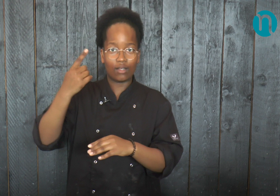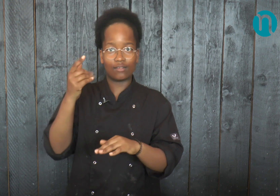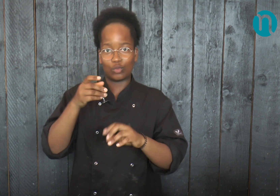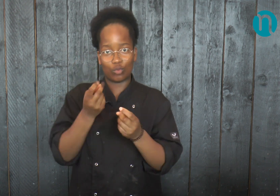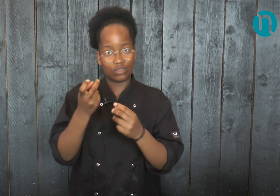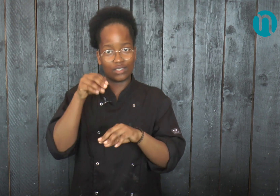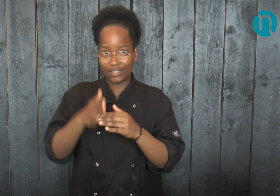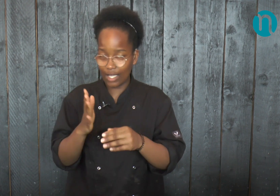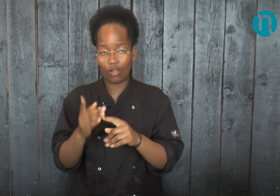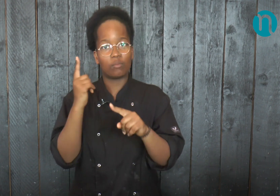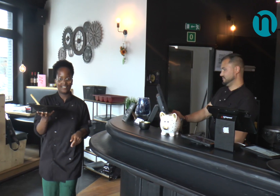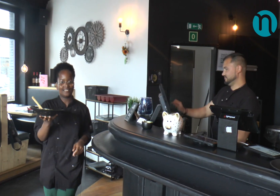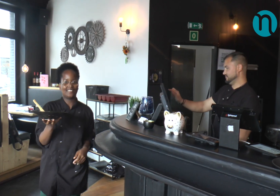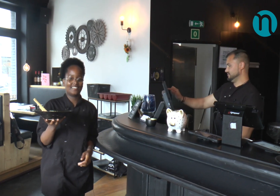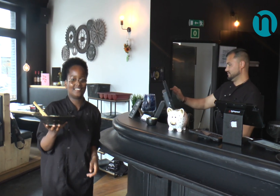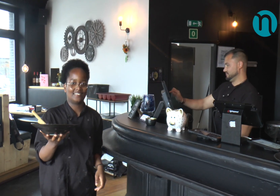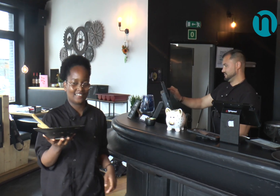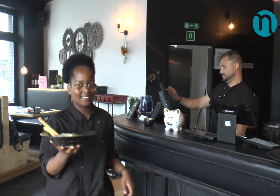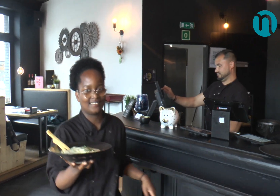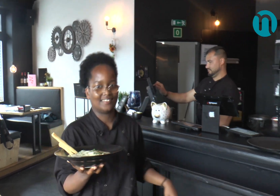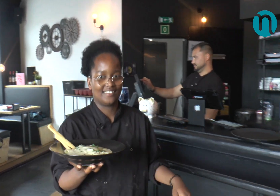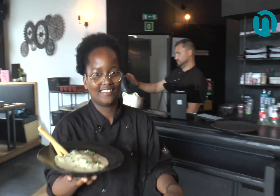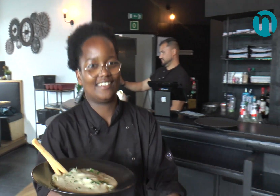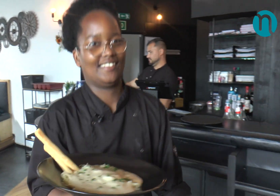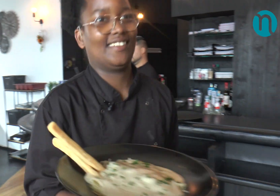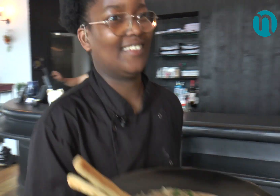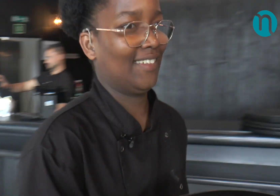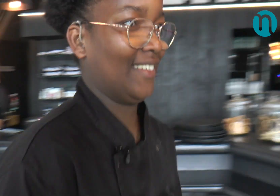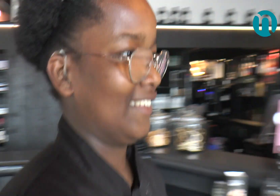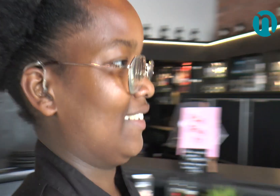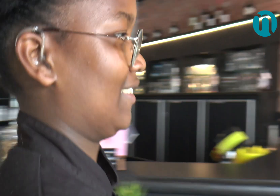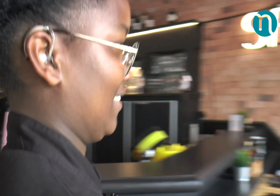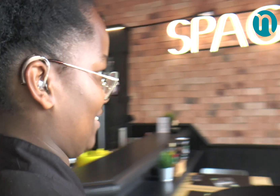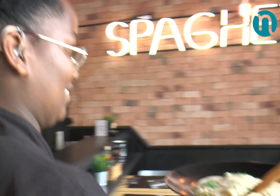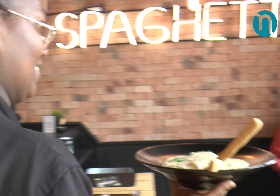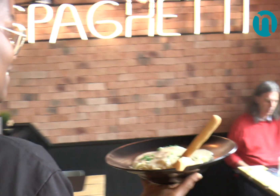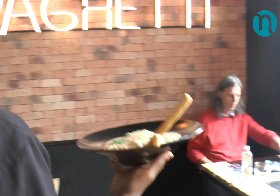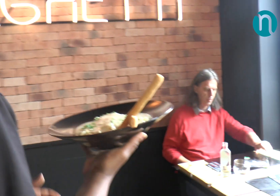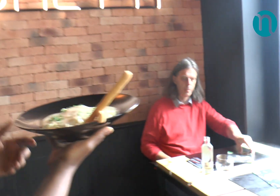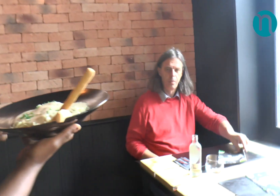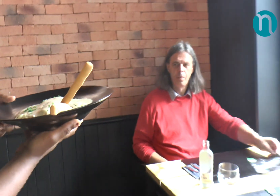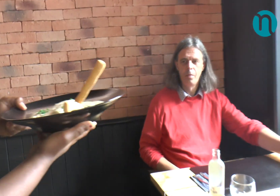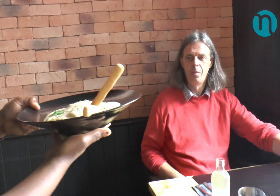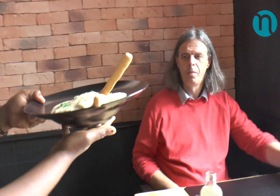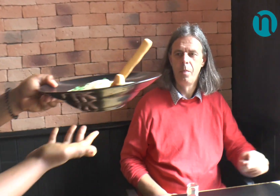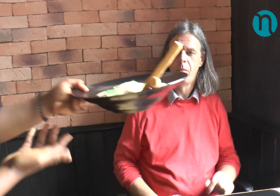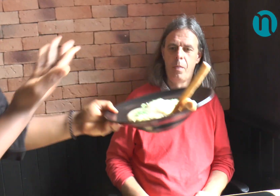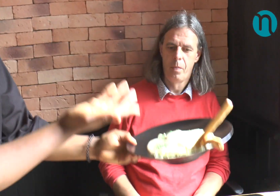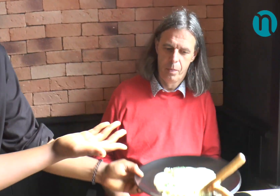altijd ochtends en in de zaal moet ik ook de zaal stofzuigen, dweilen en aan